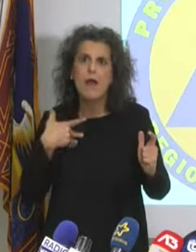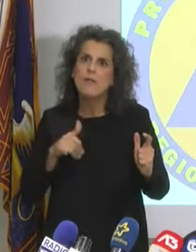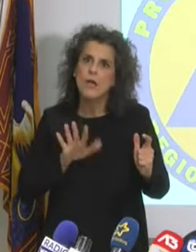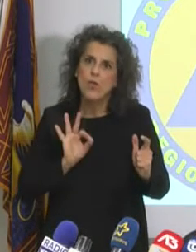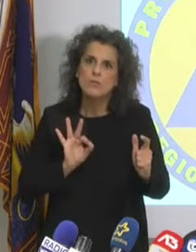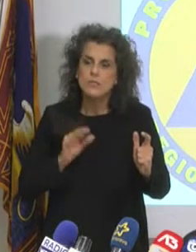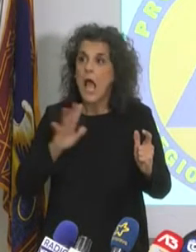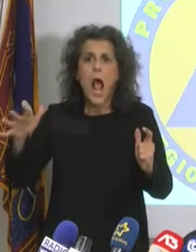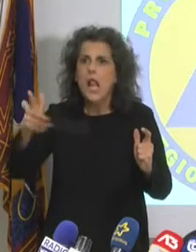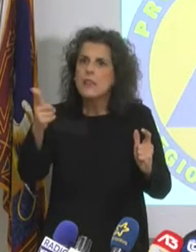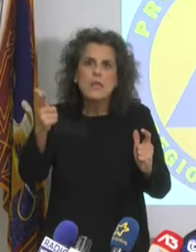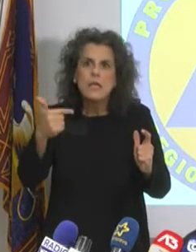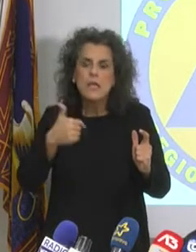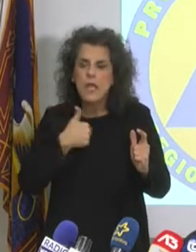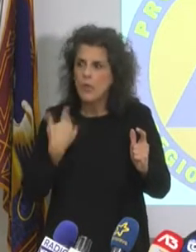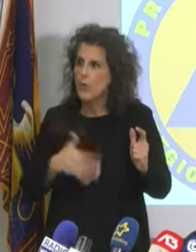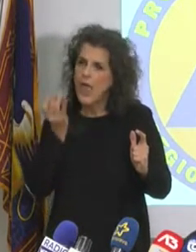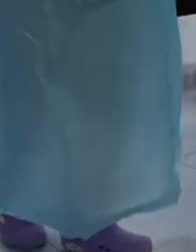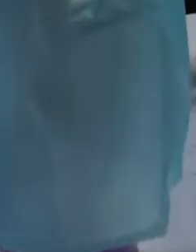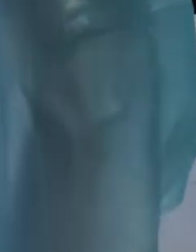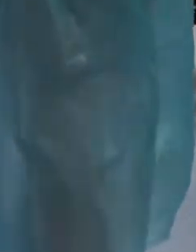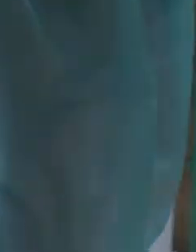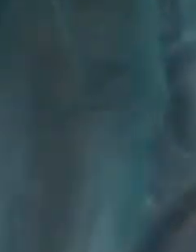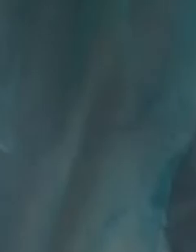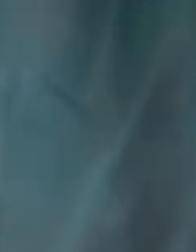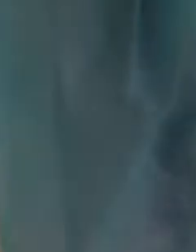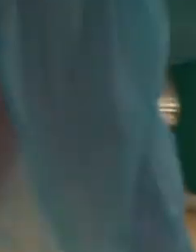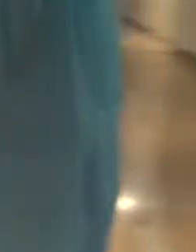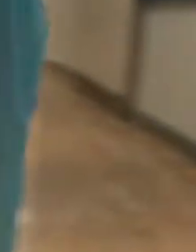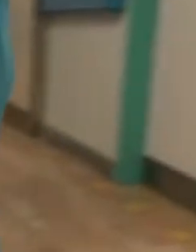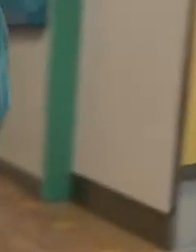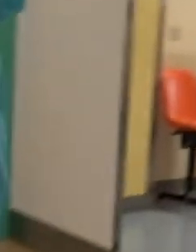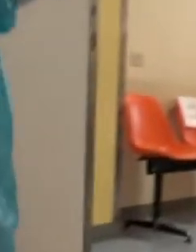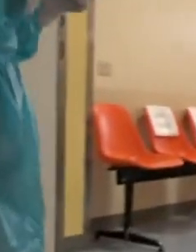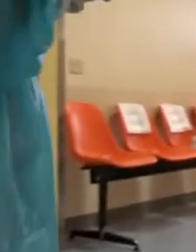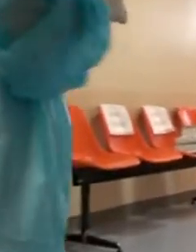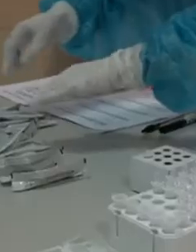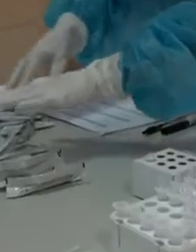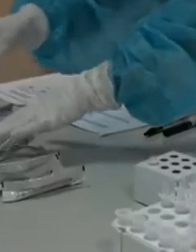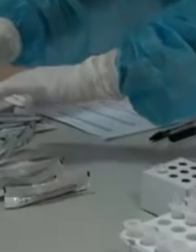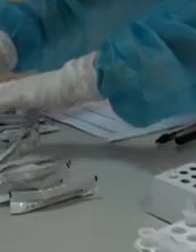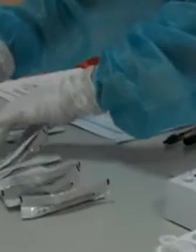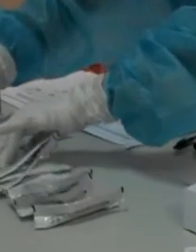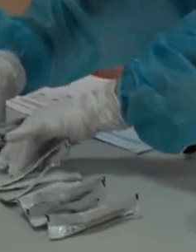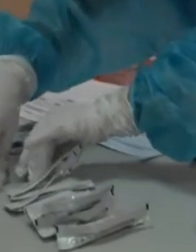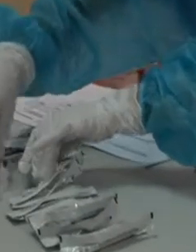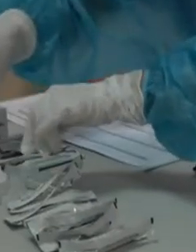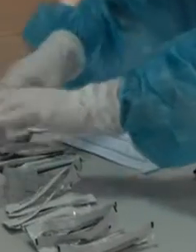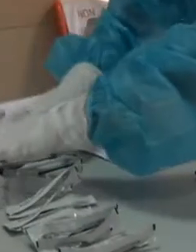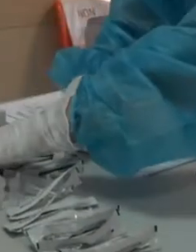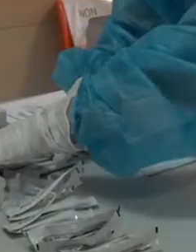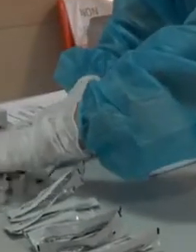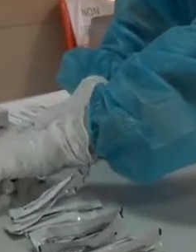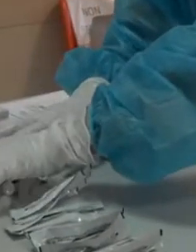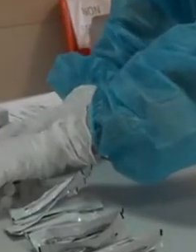E questo è il tema dell'eccezionalità. Una ragione è questa per guardare con attenzione alla decisione di domani quando la nostra regione